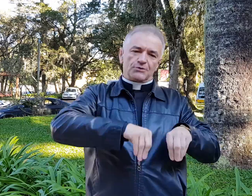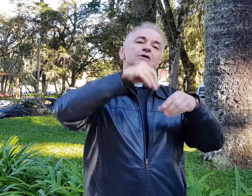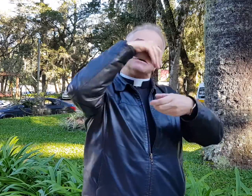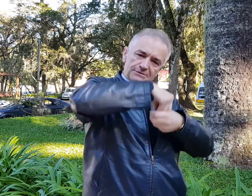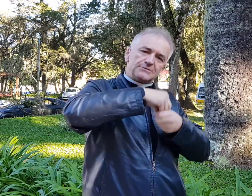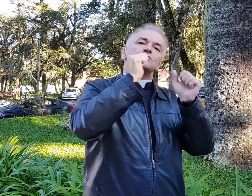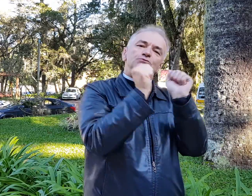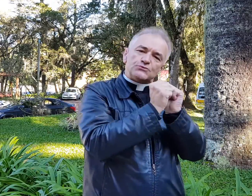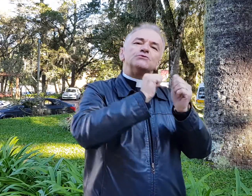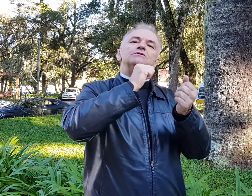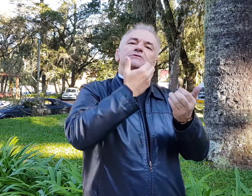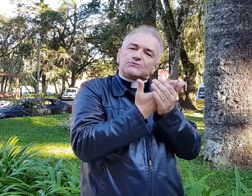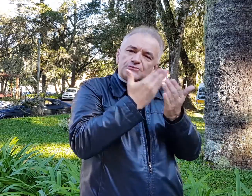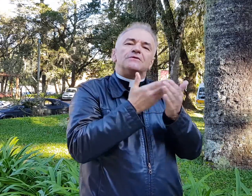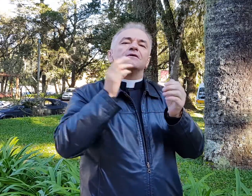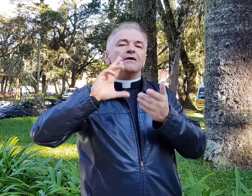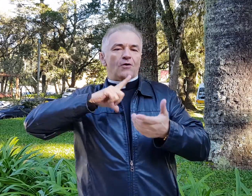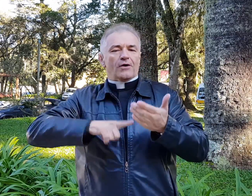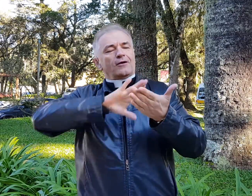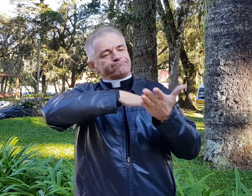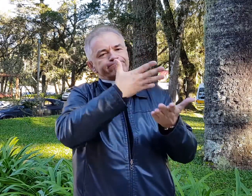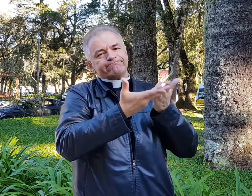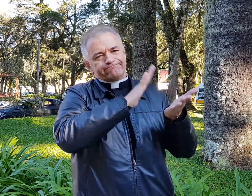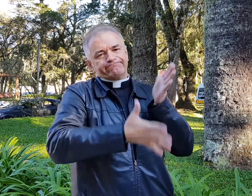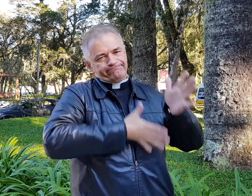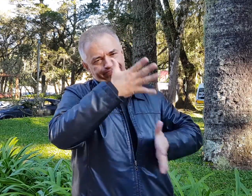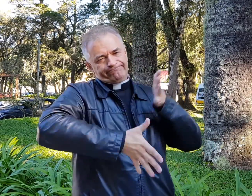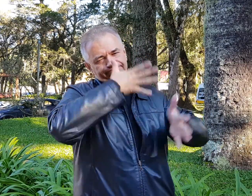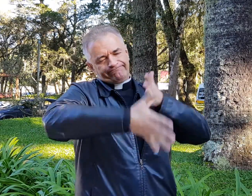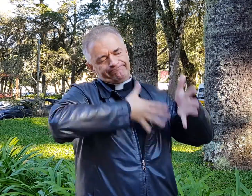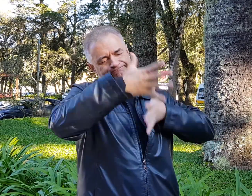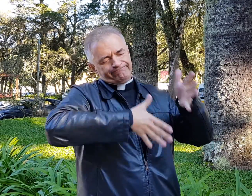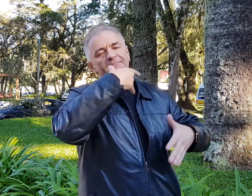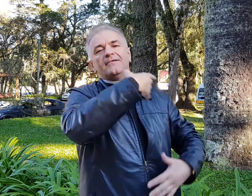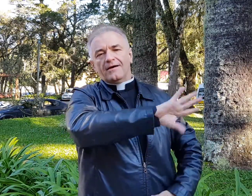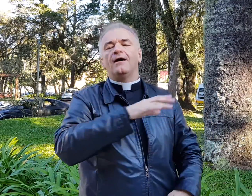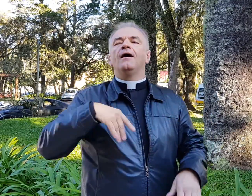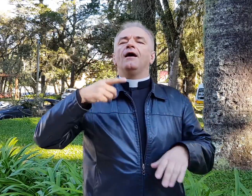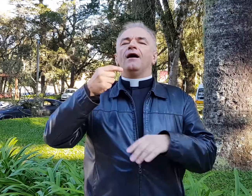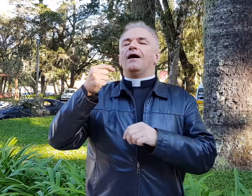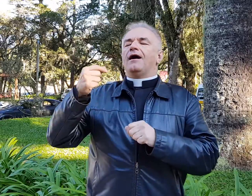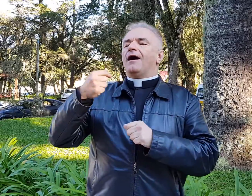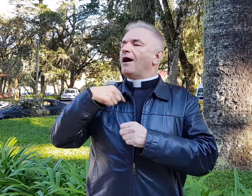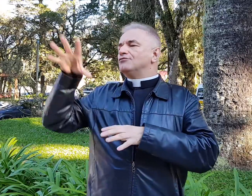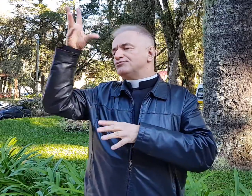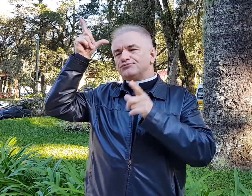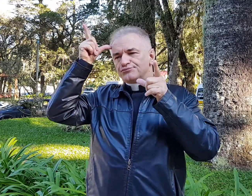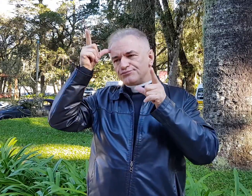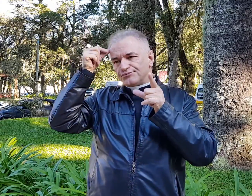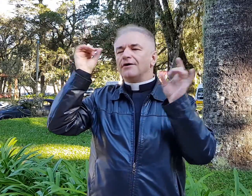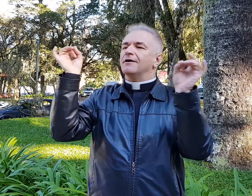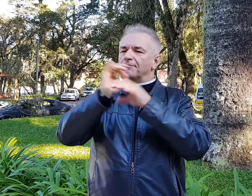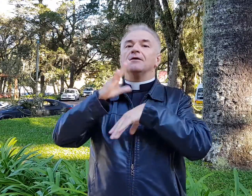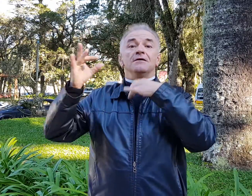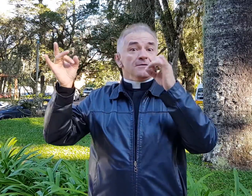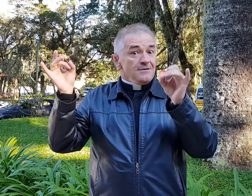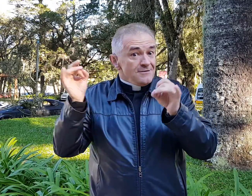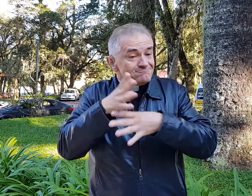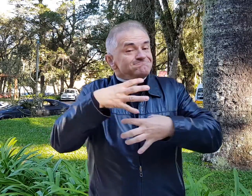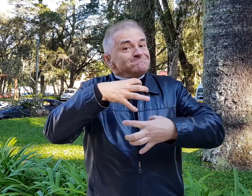e, né, chamou o Padre Ricardo, que sabia Libras, e também o Padre Loir, né, que entendia para estarem comigo e